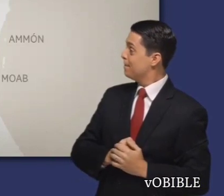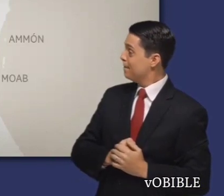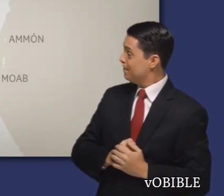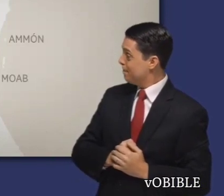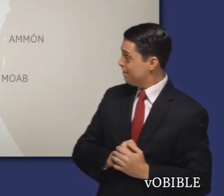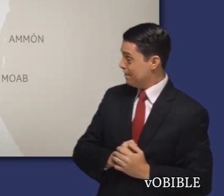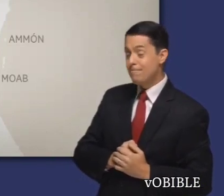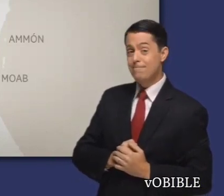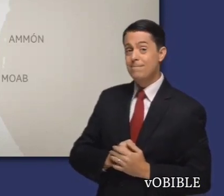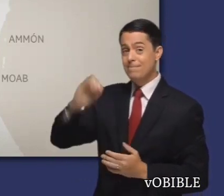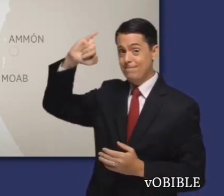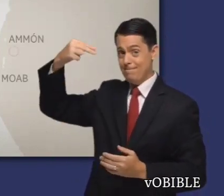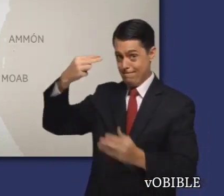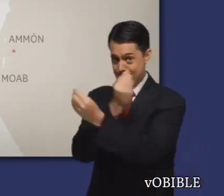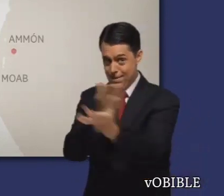vecinas.